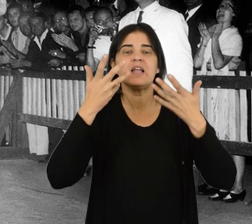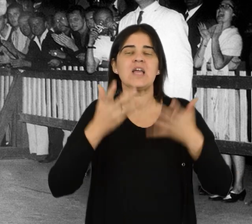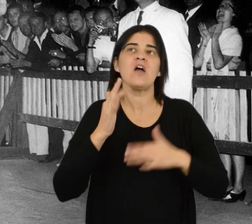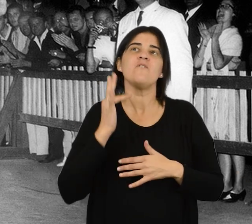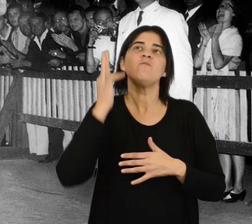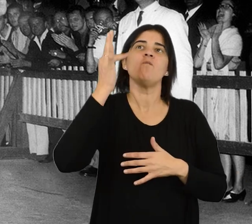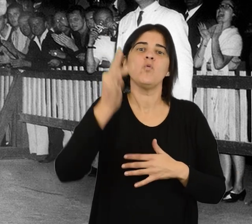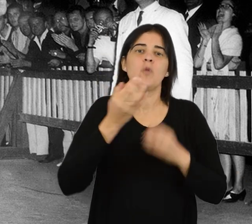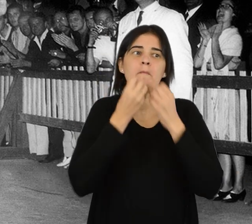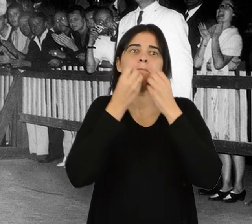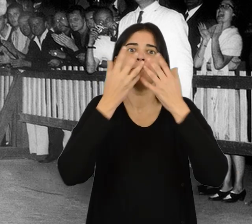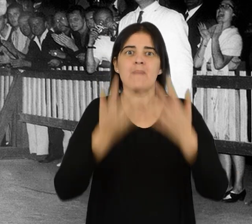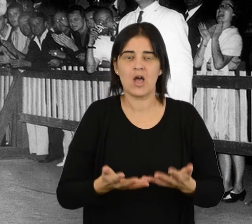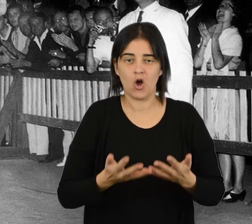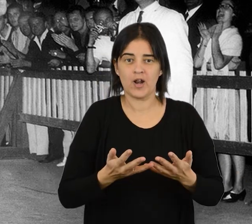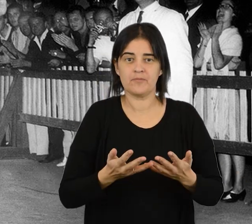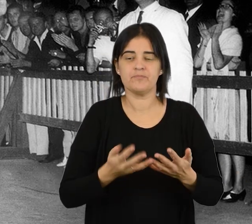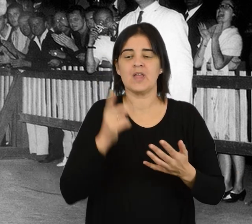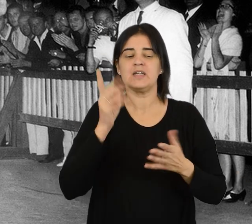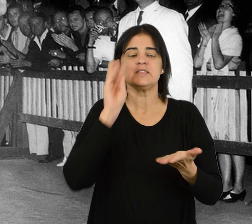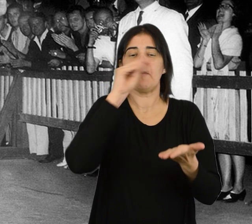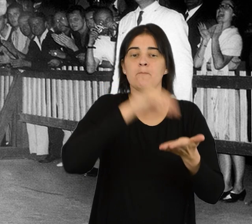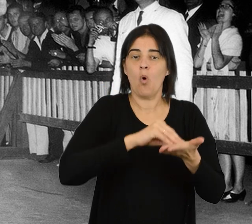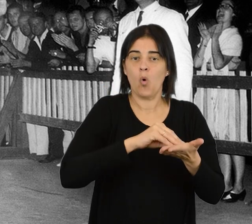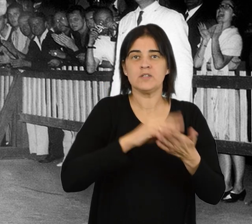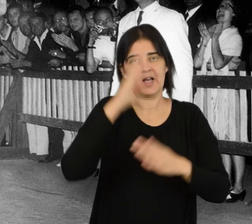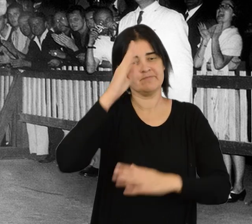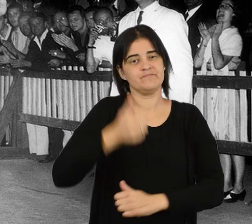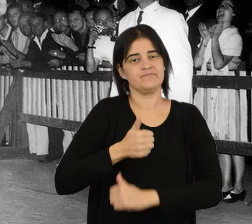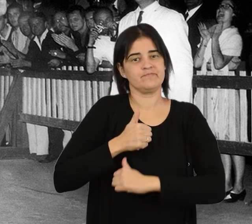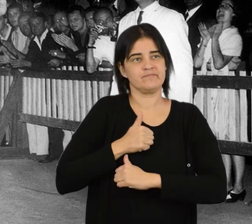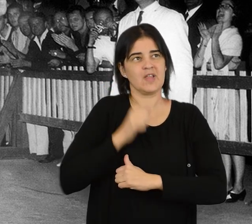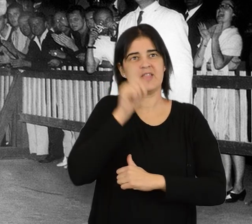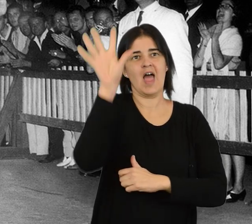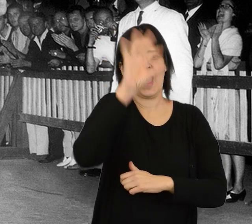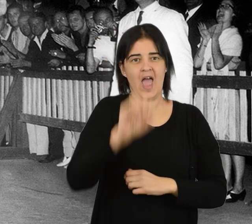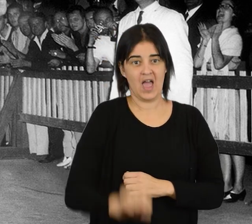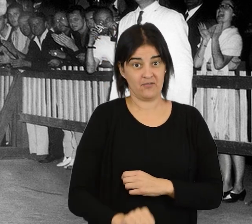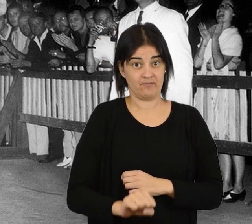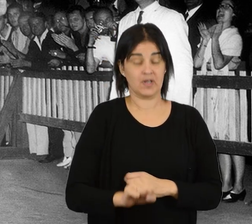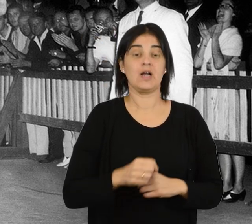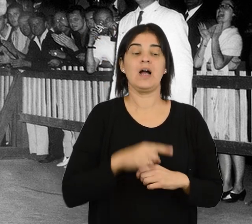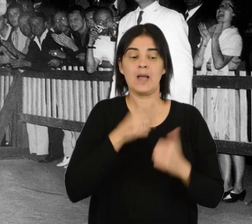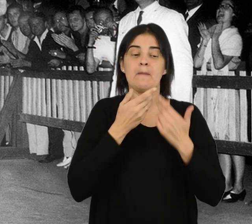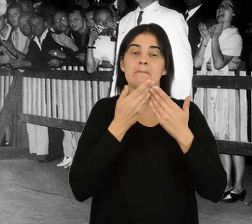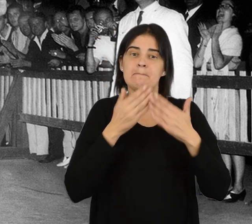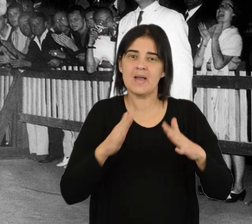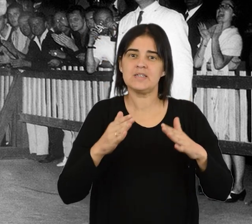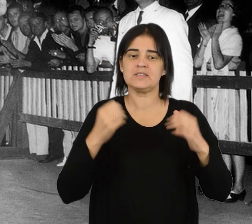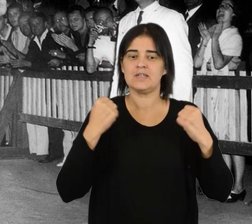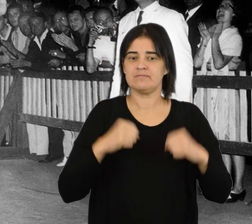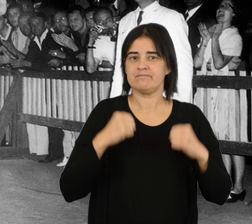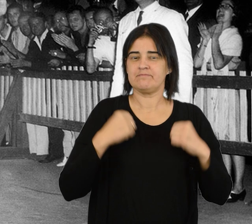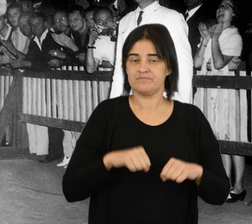busca de un futuro mejor. Se alista en la guardia imperial de Selassie donde comienza la práctica del